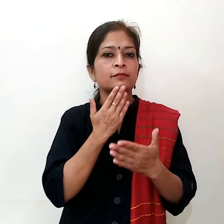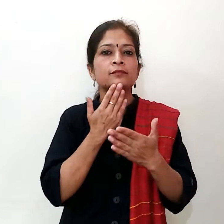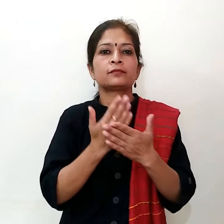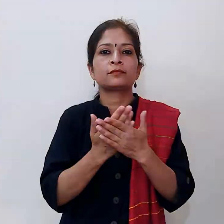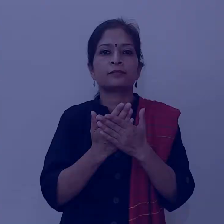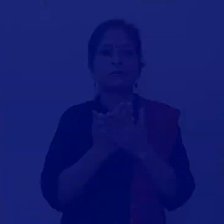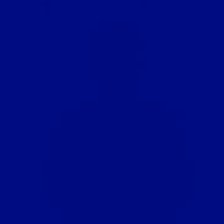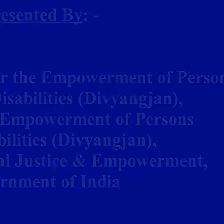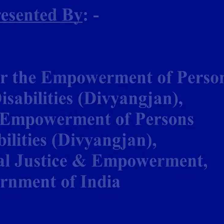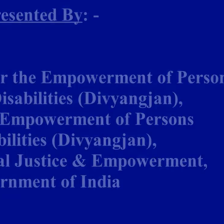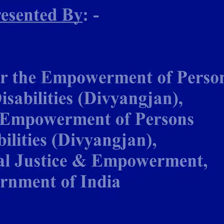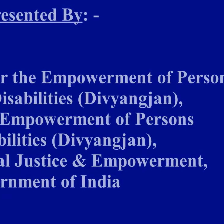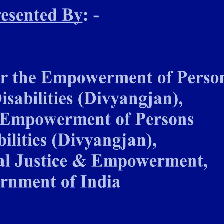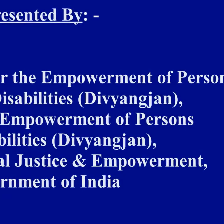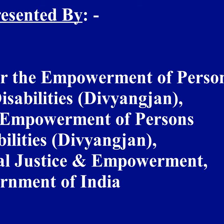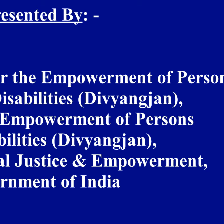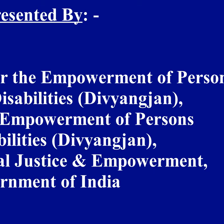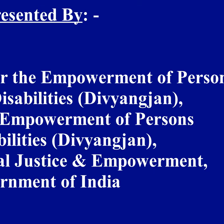तर्णेवाद